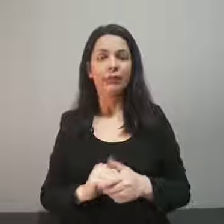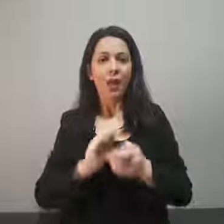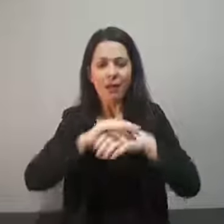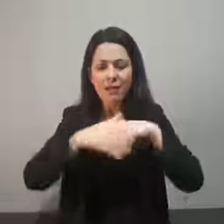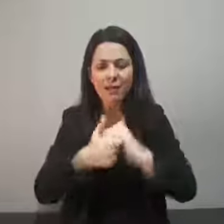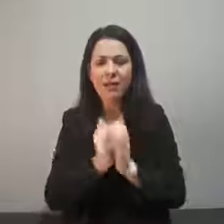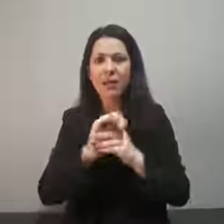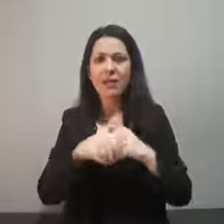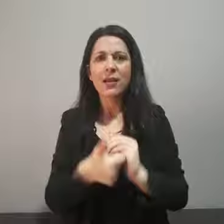χελιών.